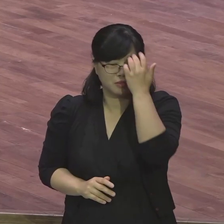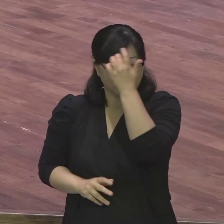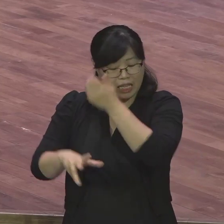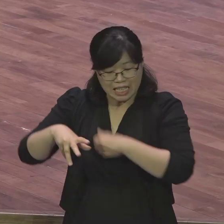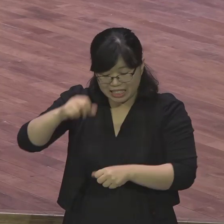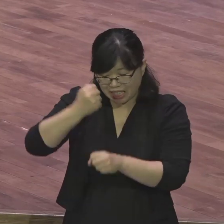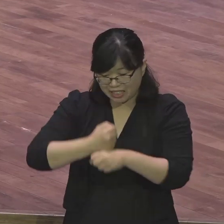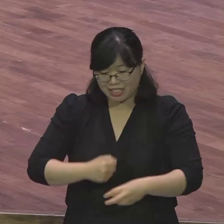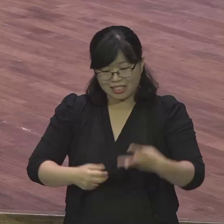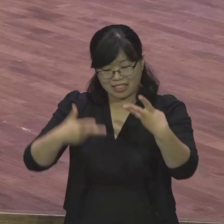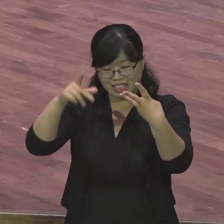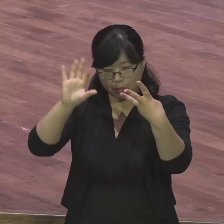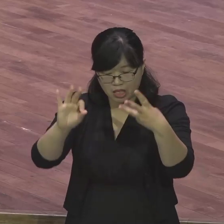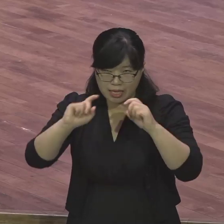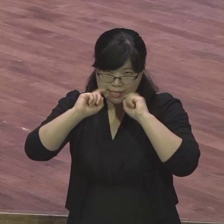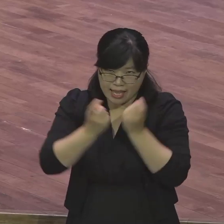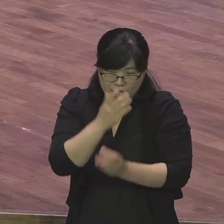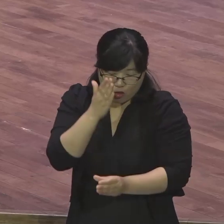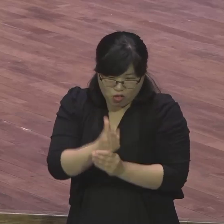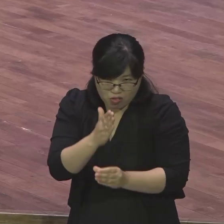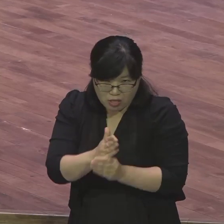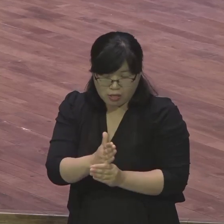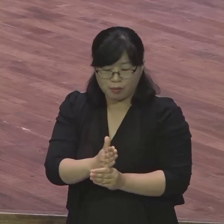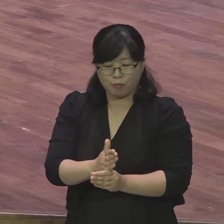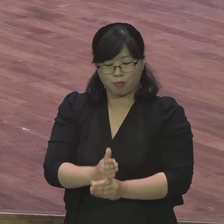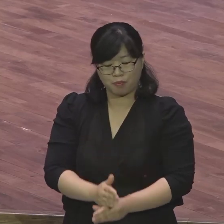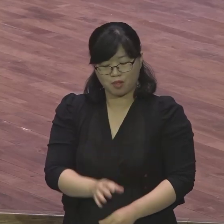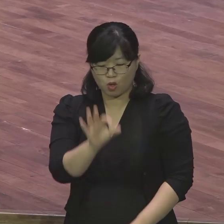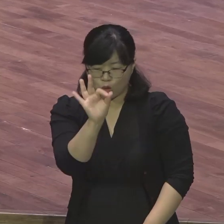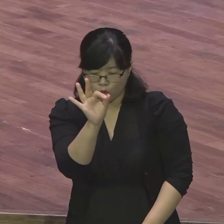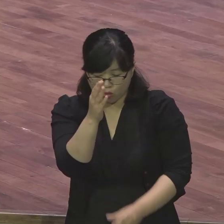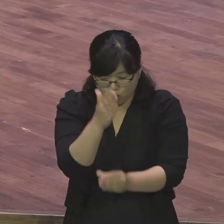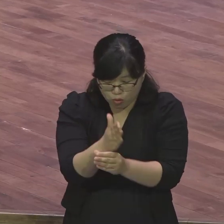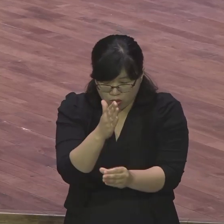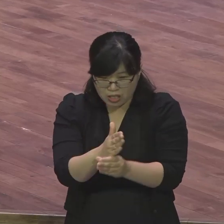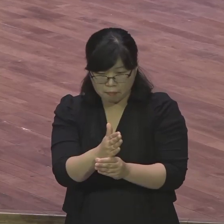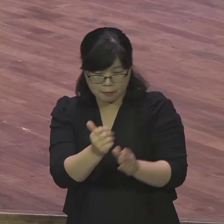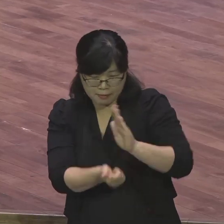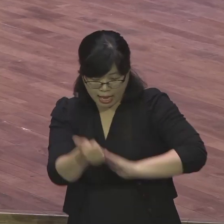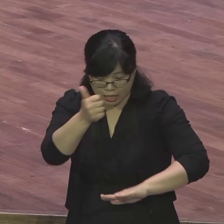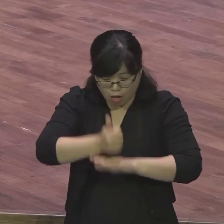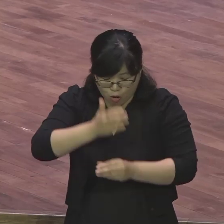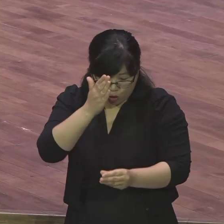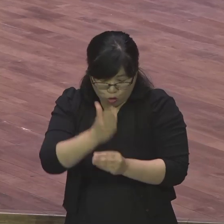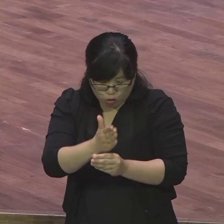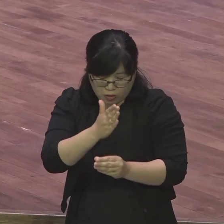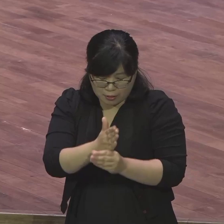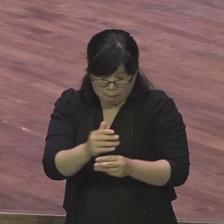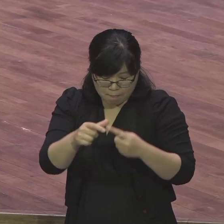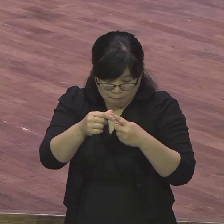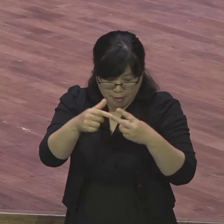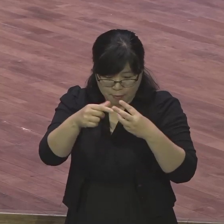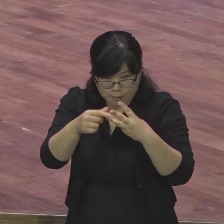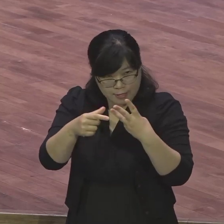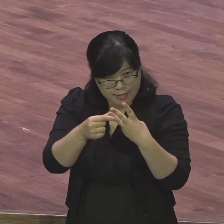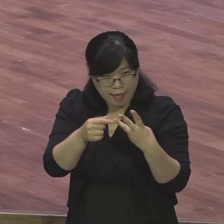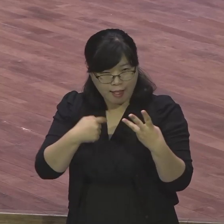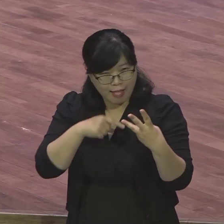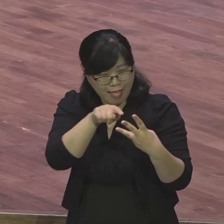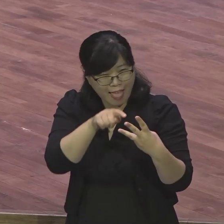모든 게 물질 중심 모든 게 내 인생의 성공 중심 예수도 이용하고 하나님한테 이용하고 뭐든지 다